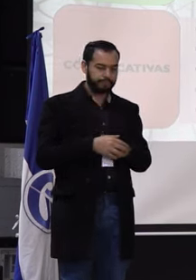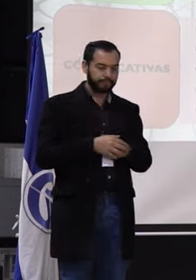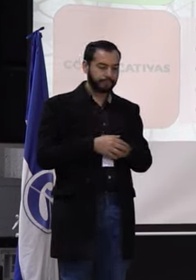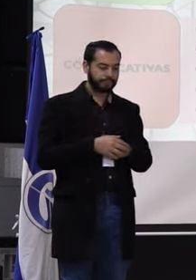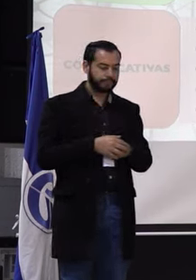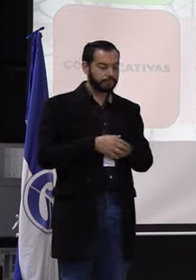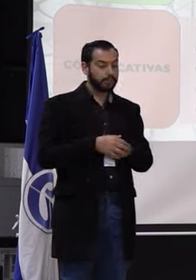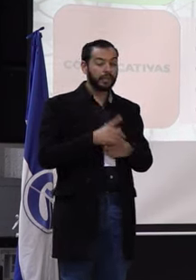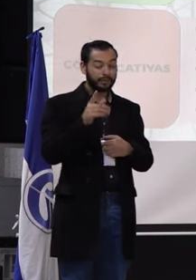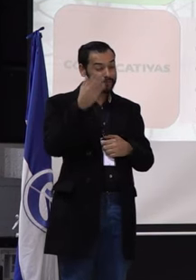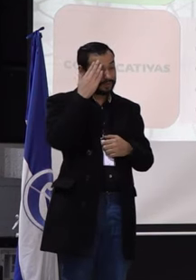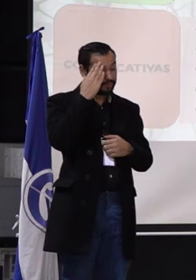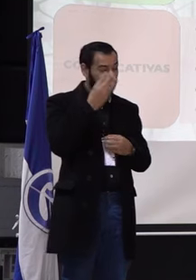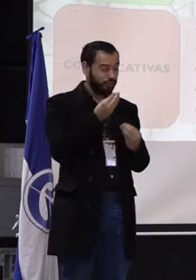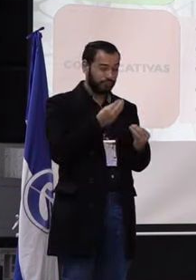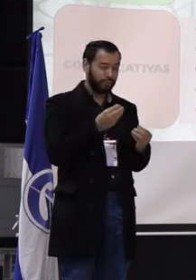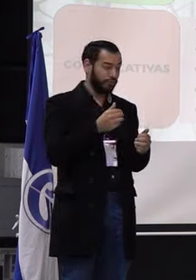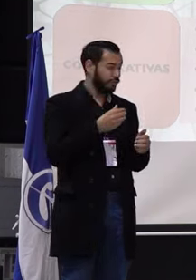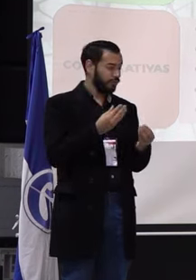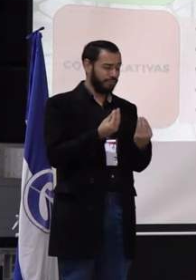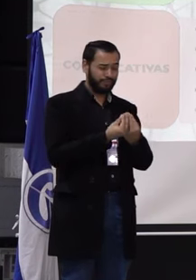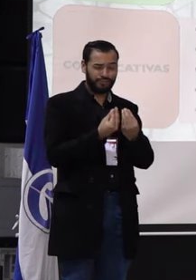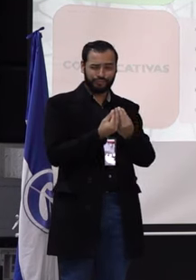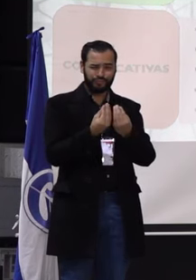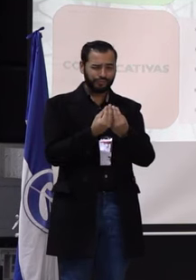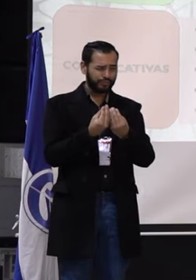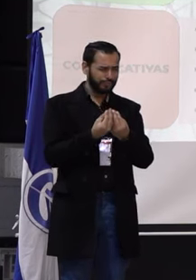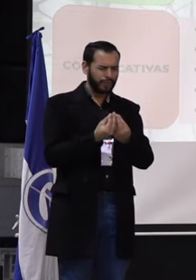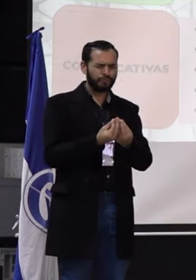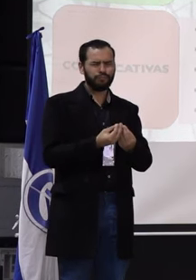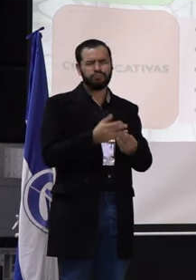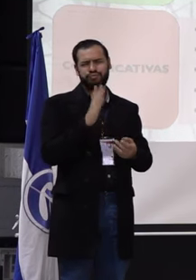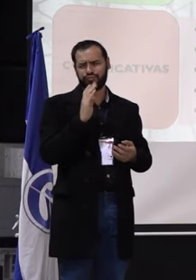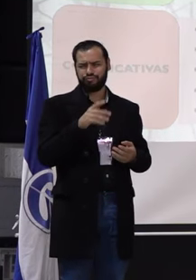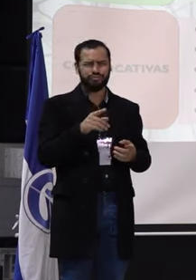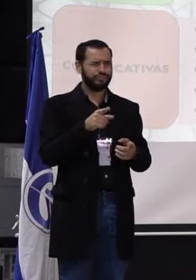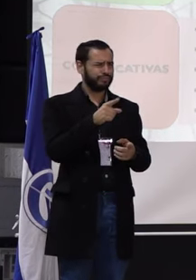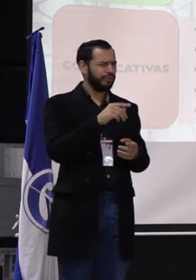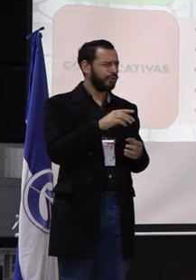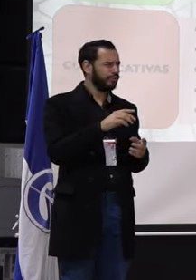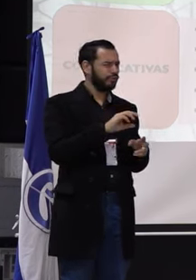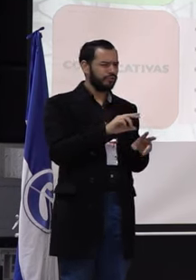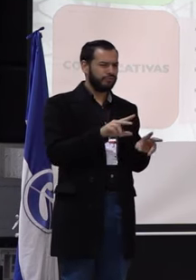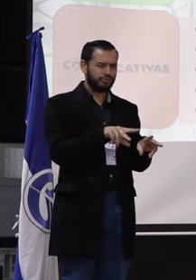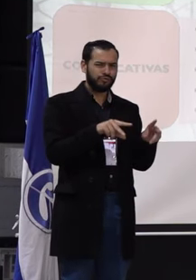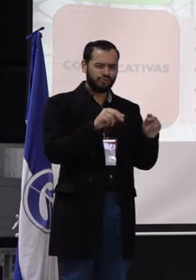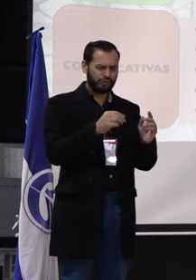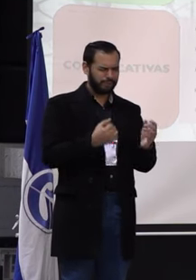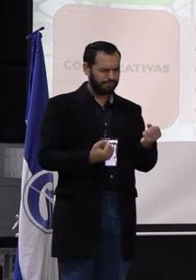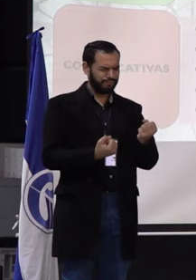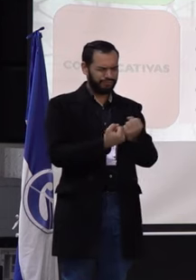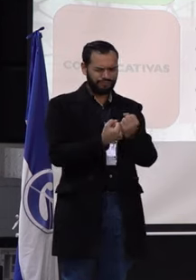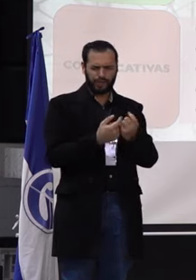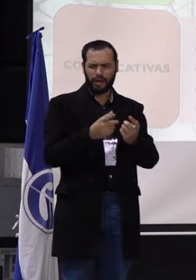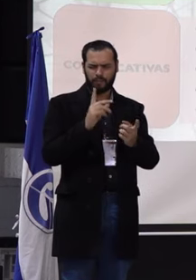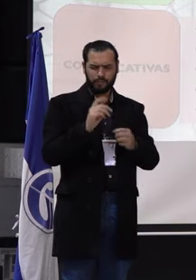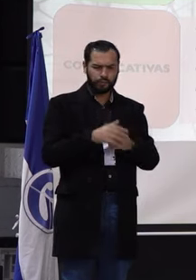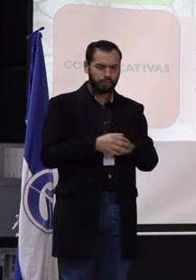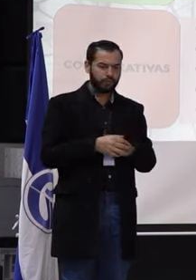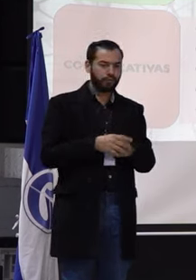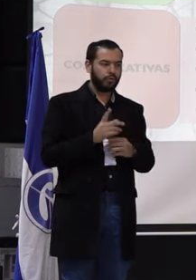han sido, digamos, han dejado huellas en la sociedad o han tenido estudios de formación